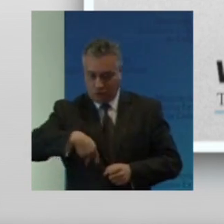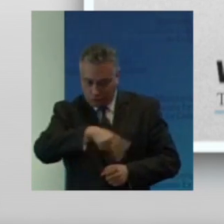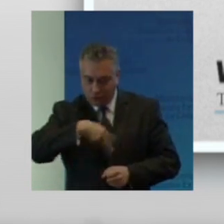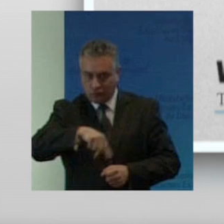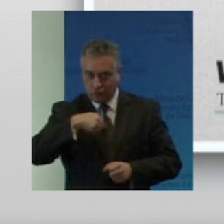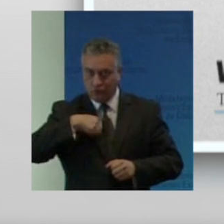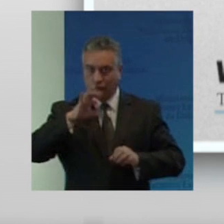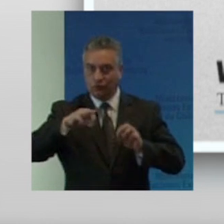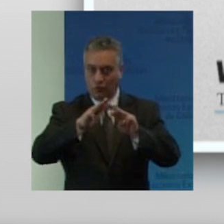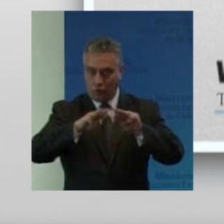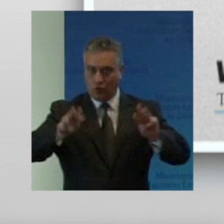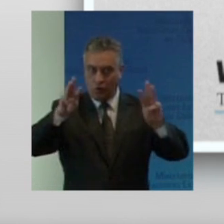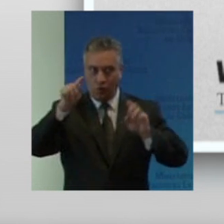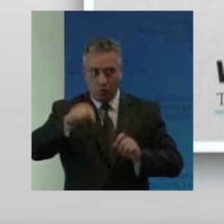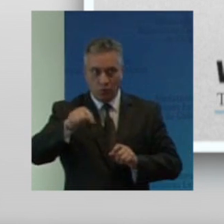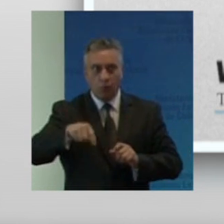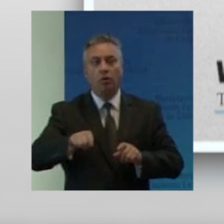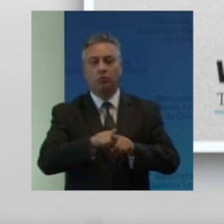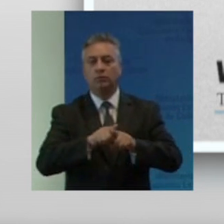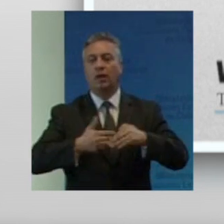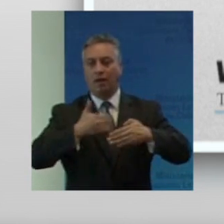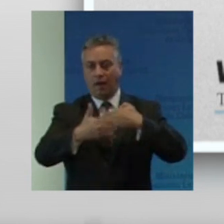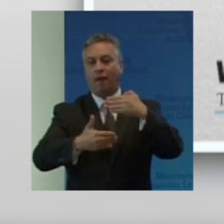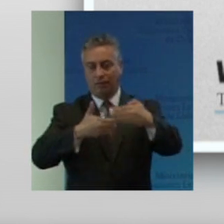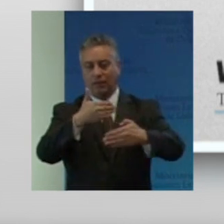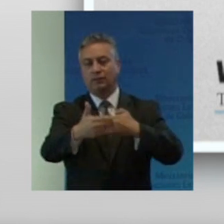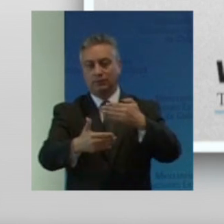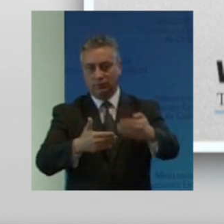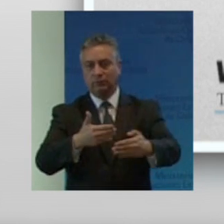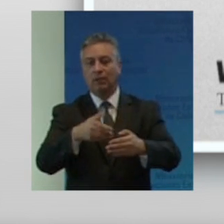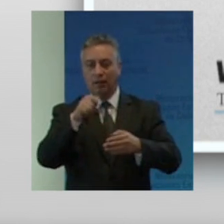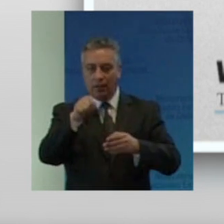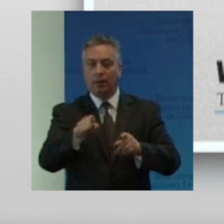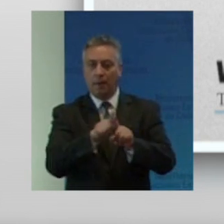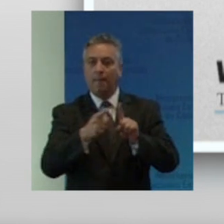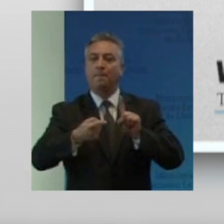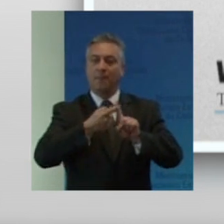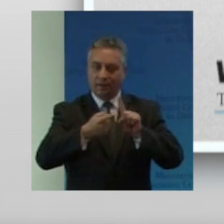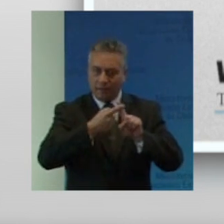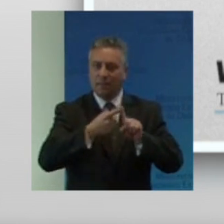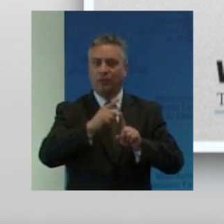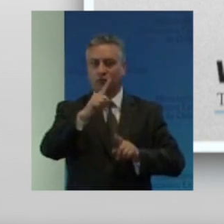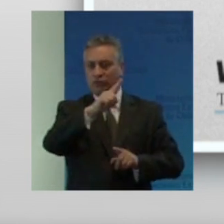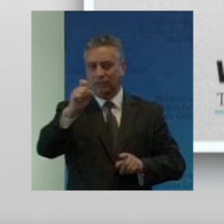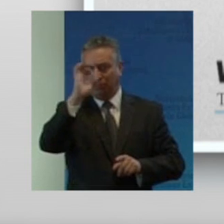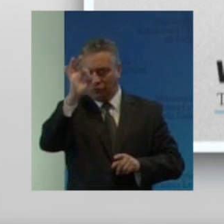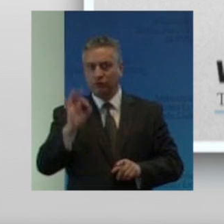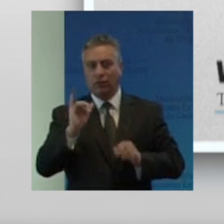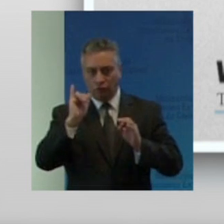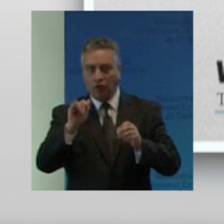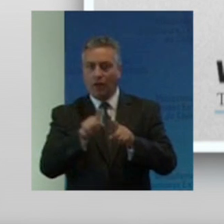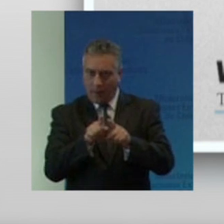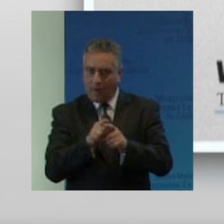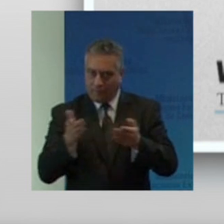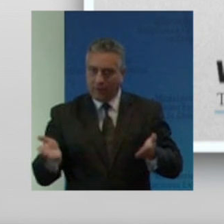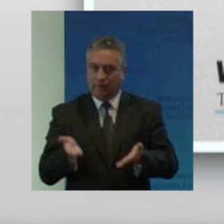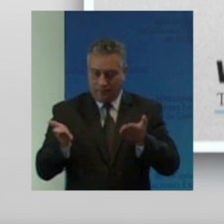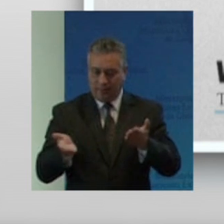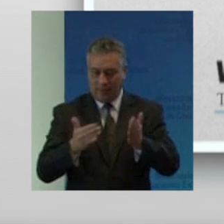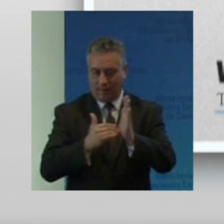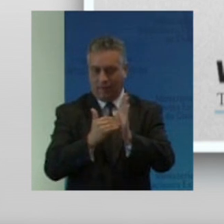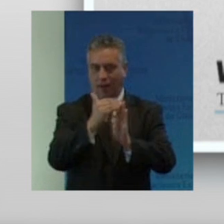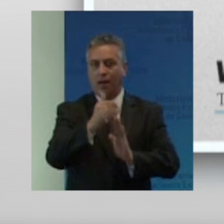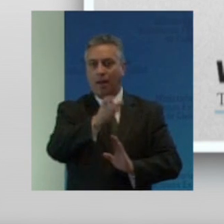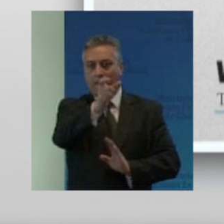las Naciones Unidas es avanzar en la participación plena y efectiva de las personas